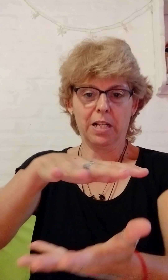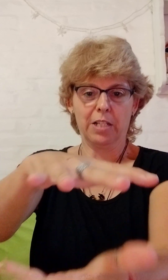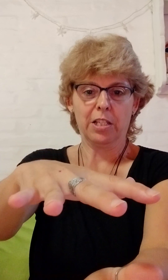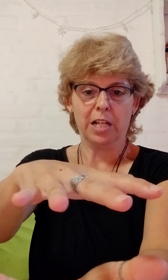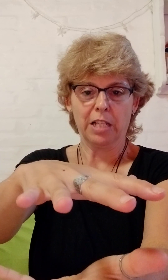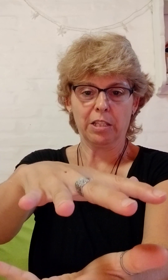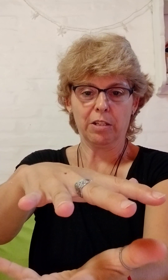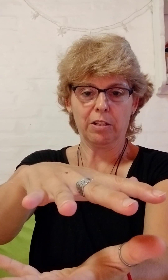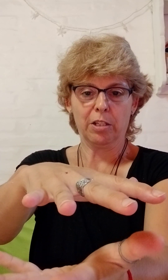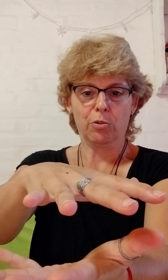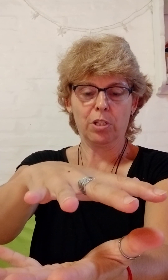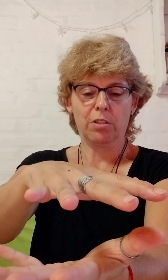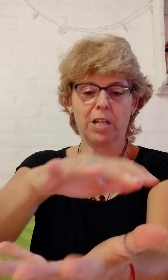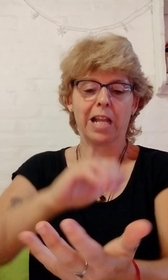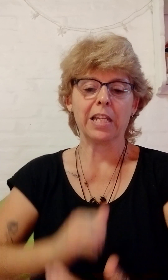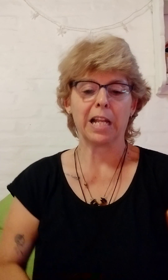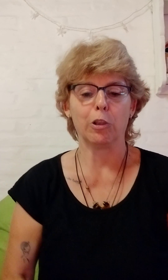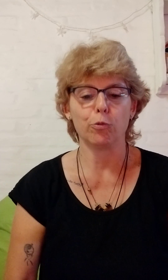Hacia adelante. Eso es. Aguinaldo.